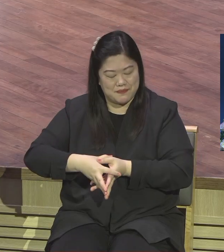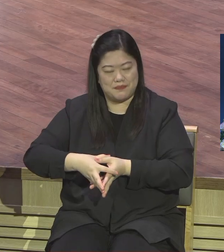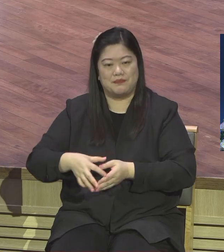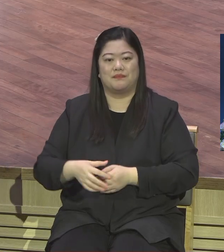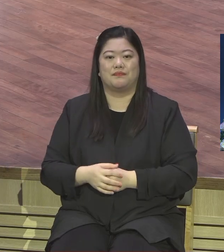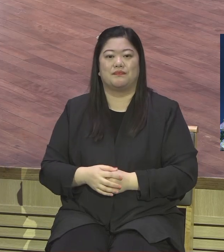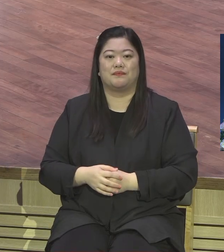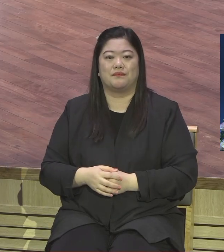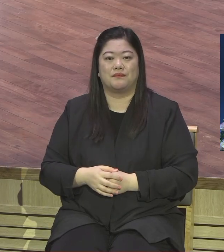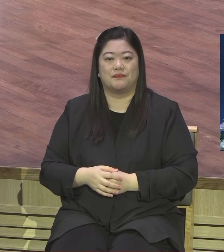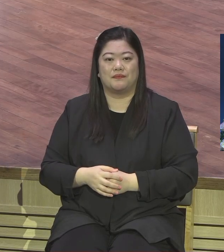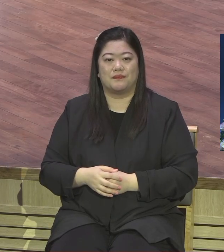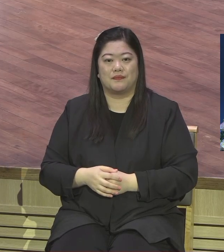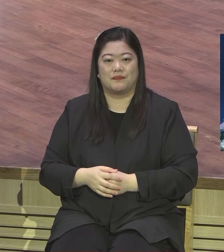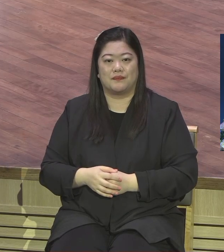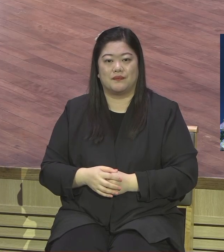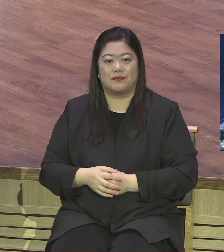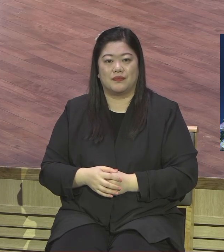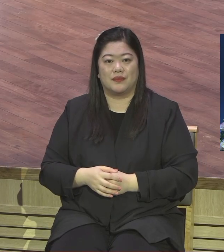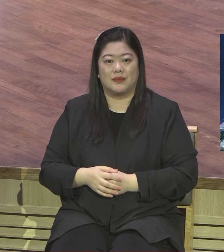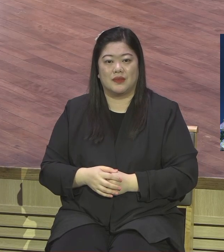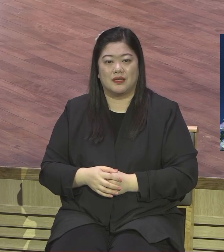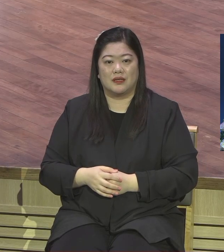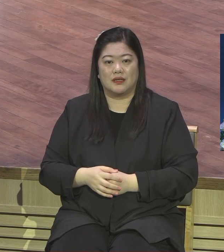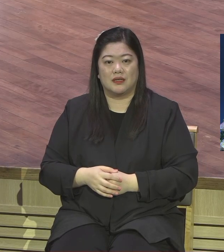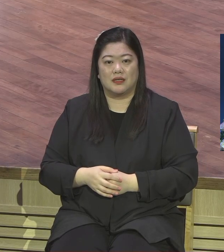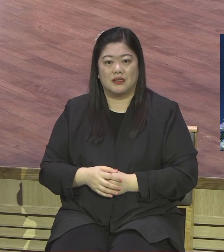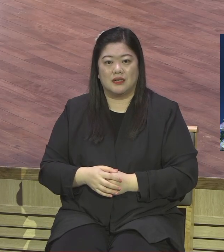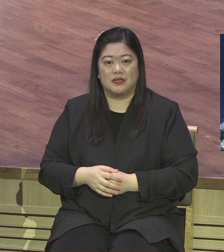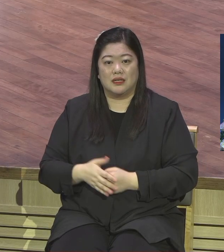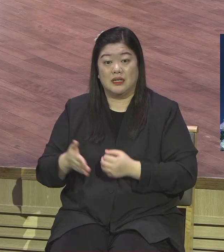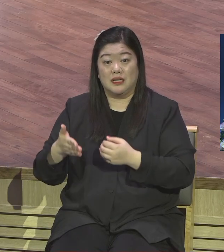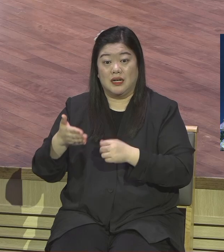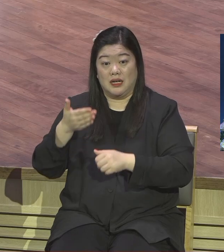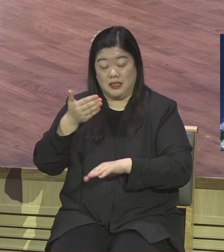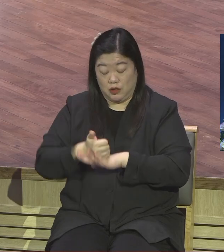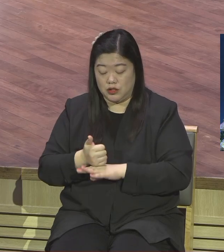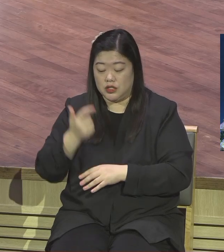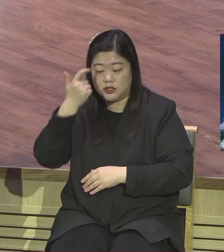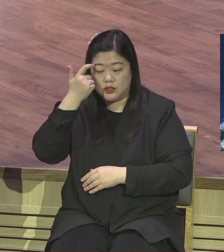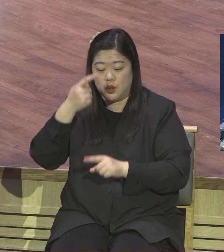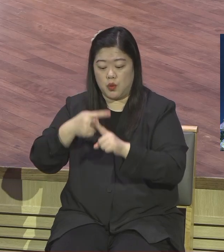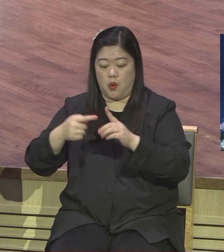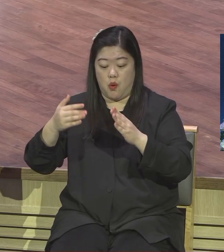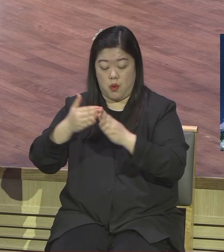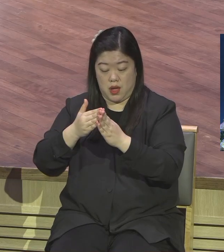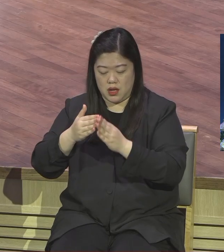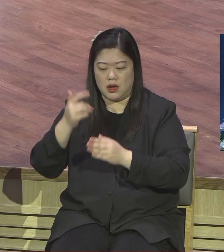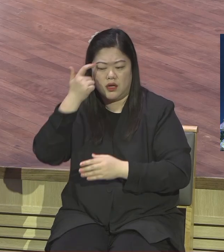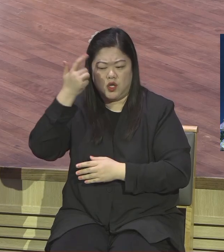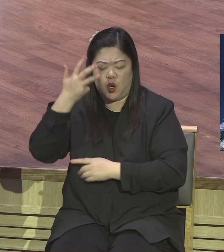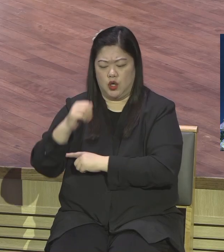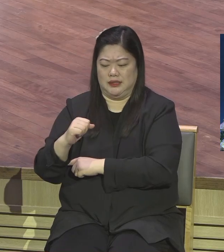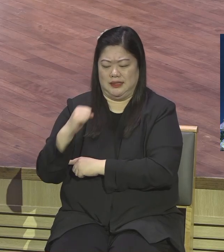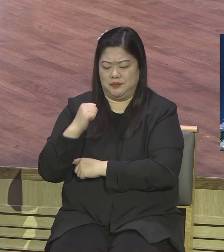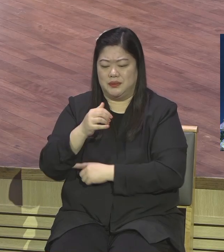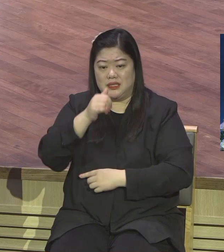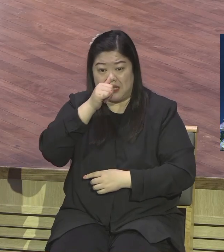예수님께서 교회에 주신 놀라운 영적 권세에 대해서 말씀해 주십니다 우선적으로 예수